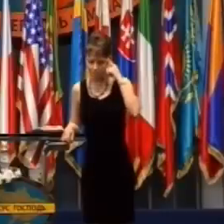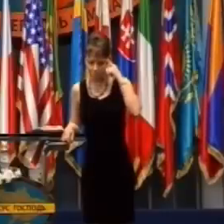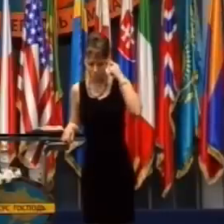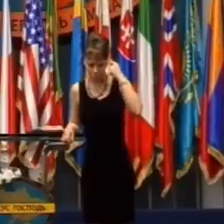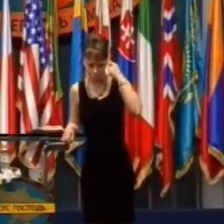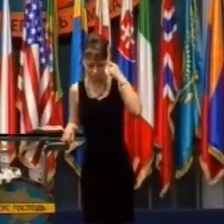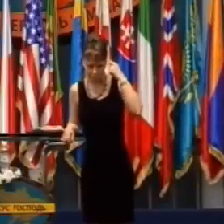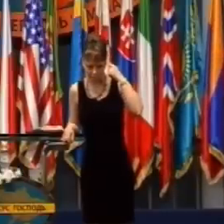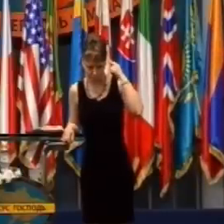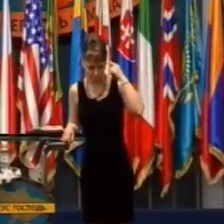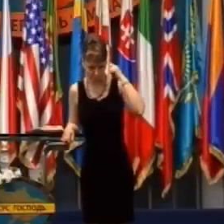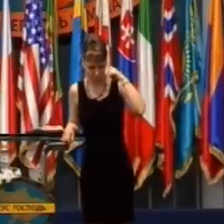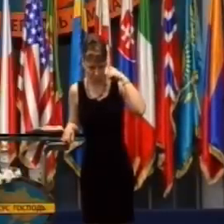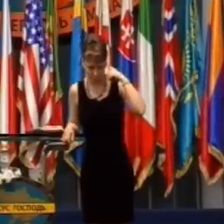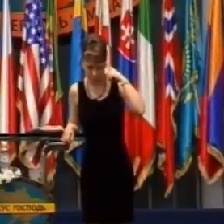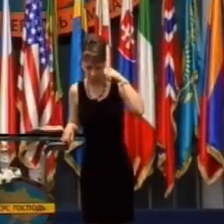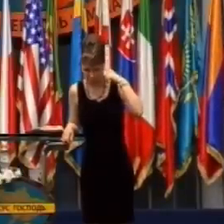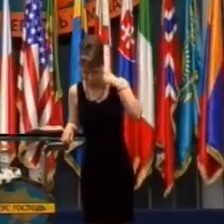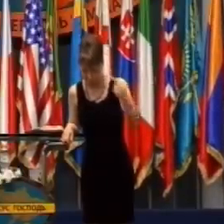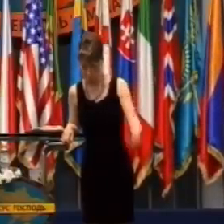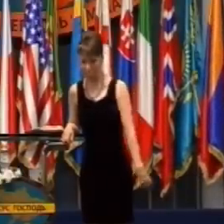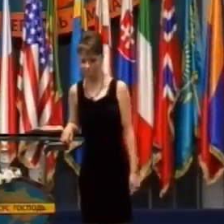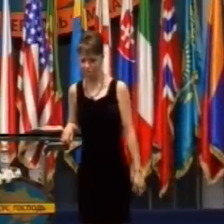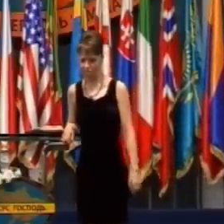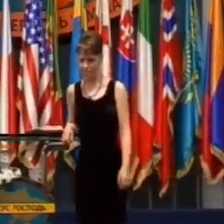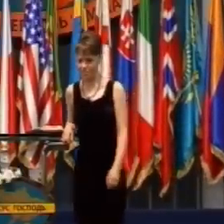Váš ľudský mozog